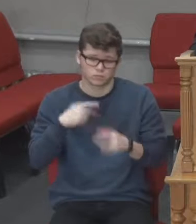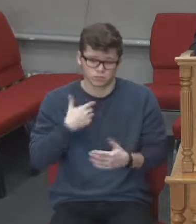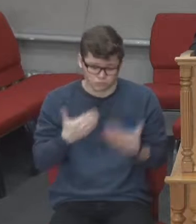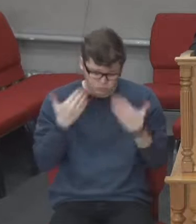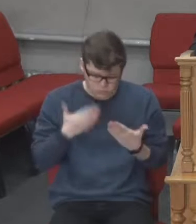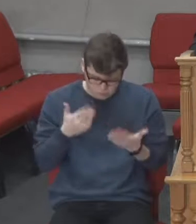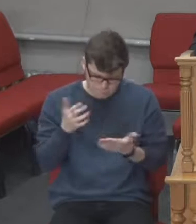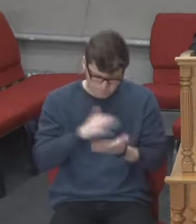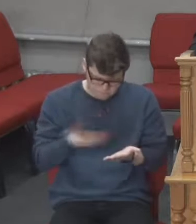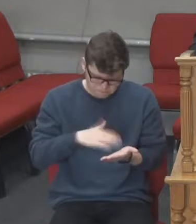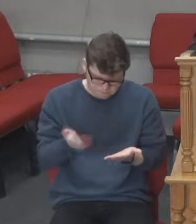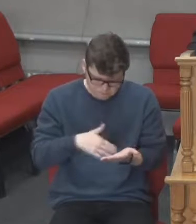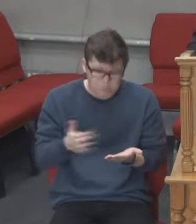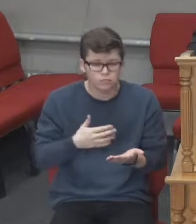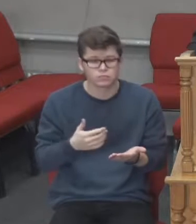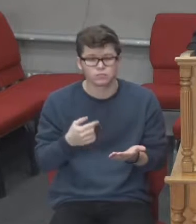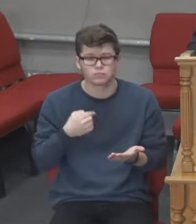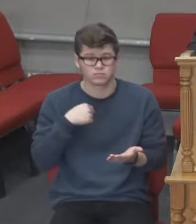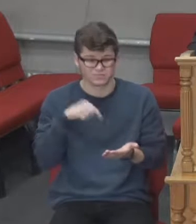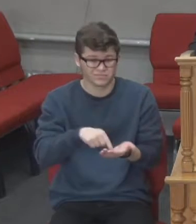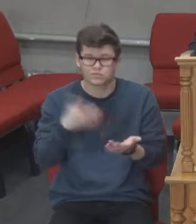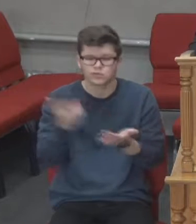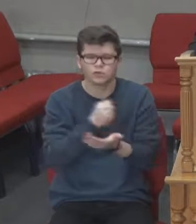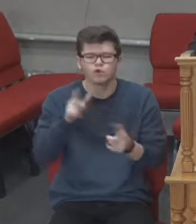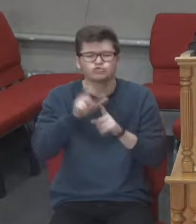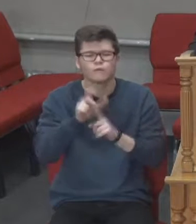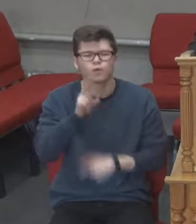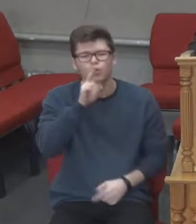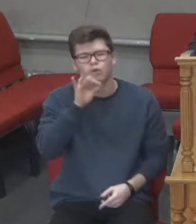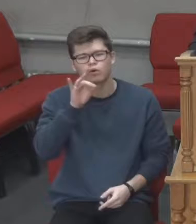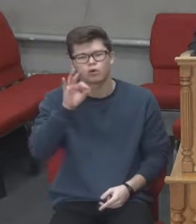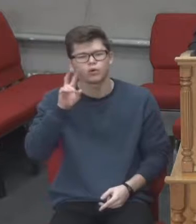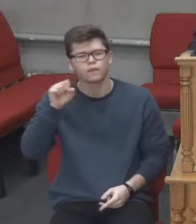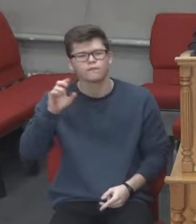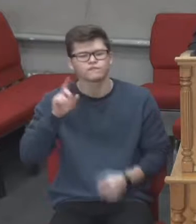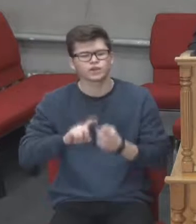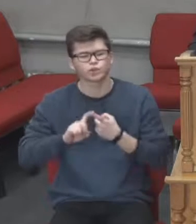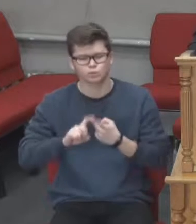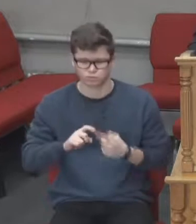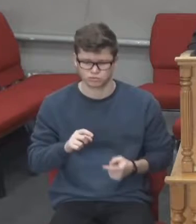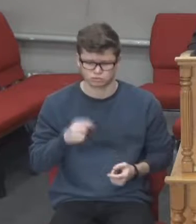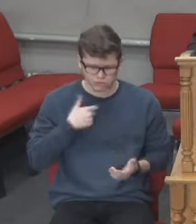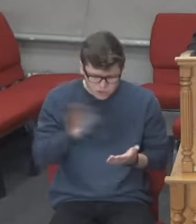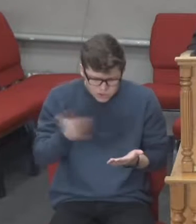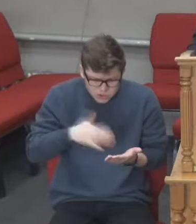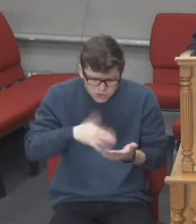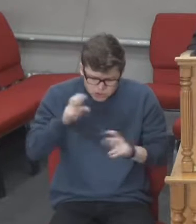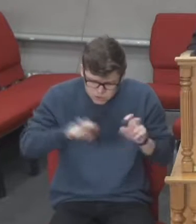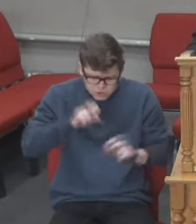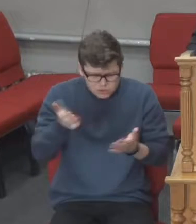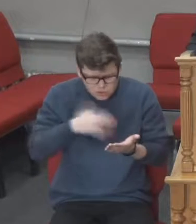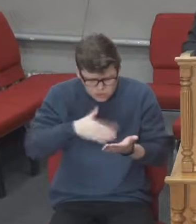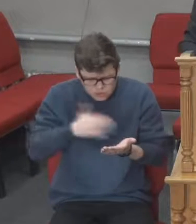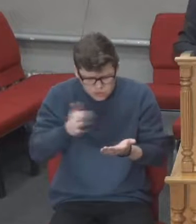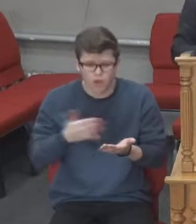я не знайшов там коронавірусу. Перечитав все, передивився, не знайшов.